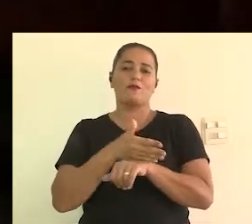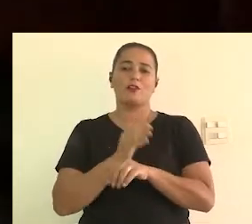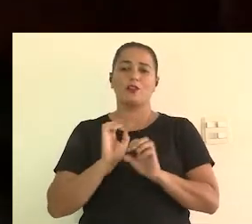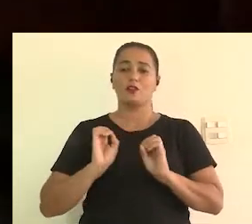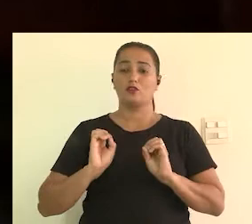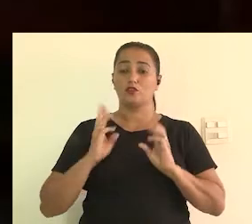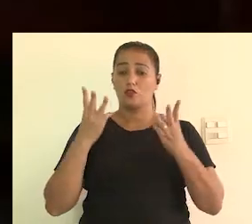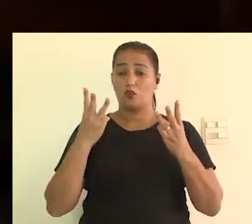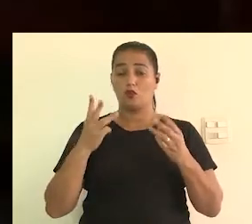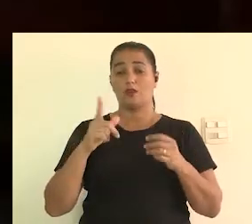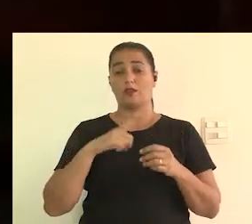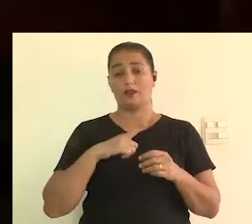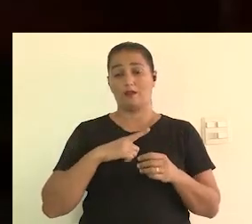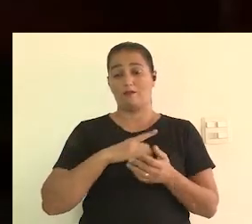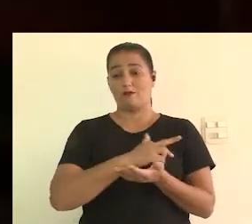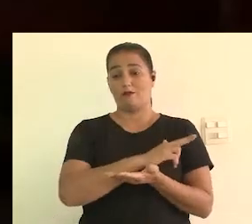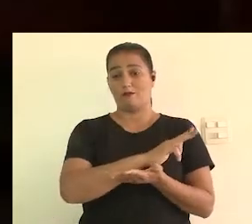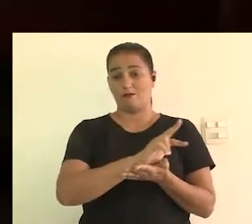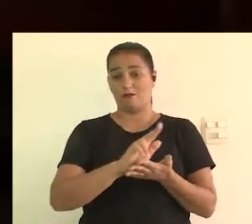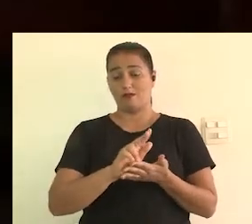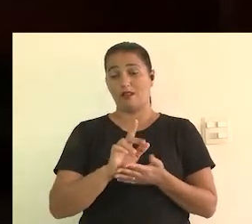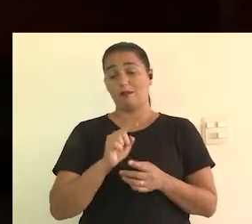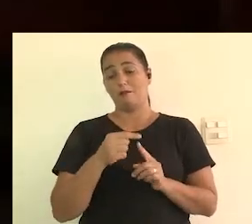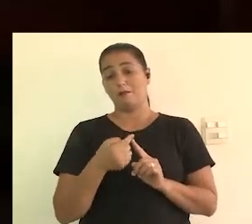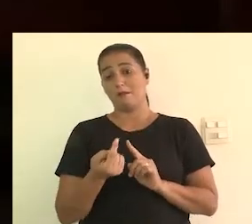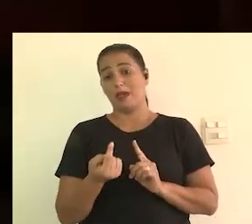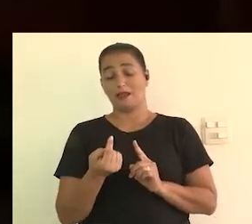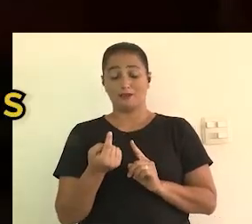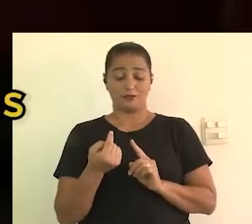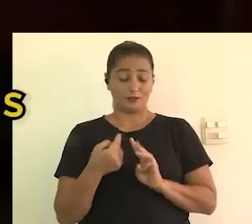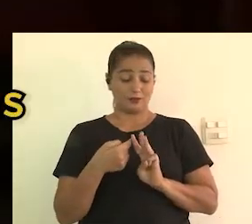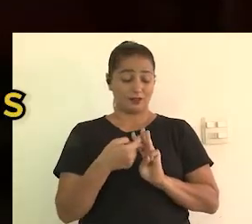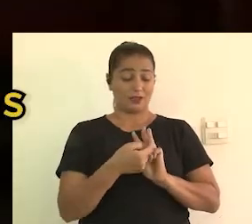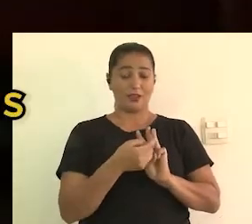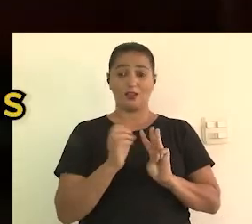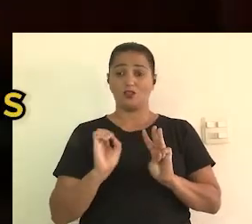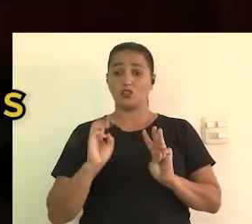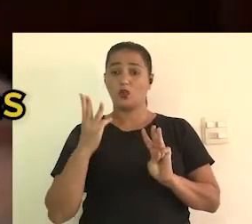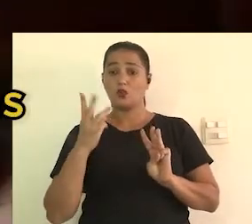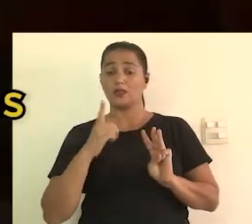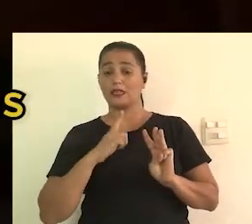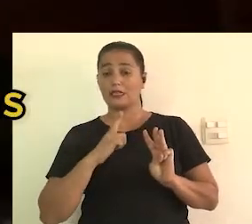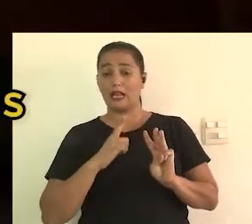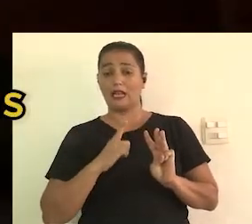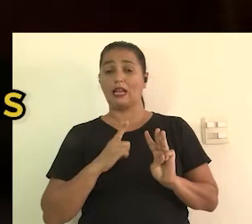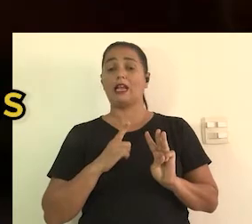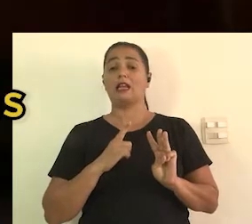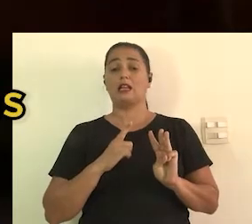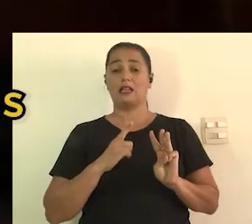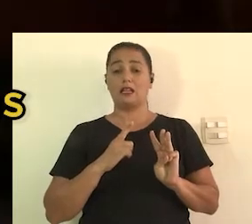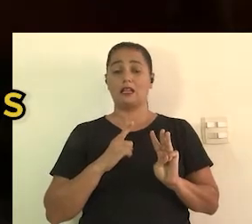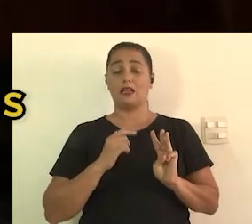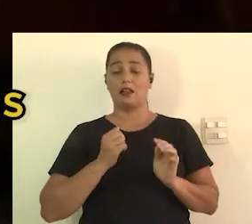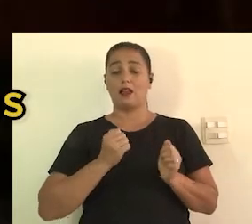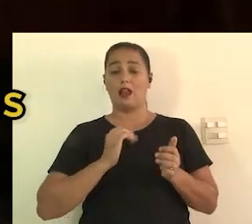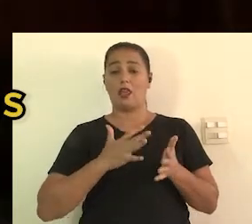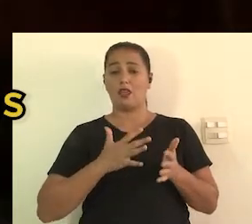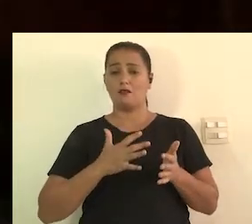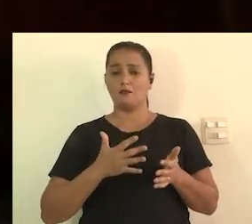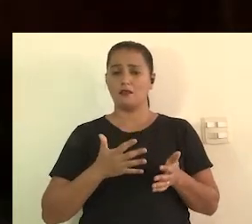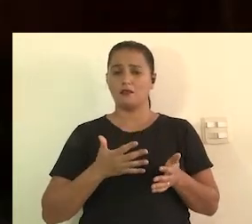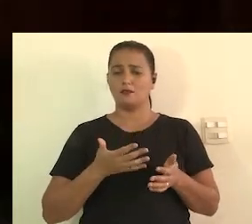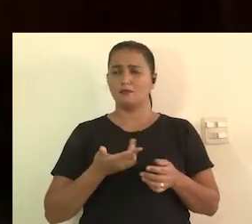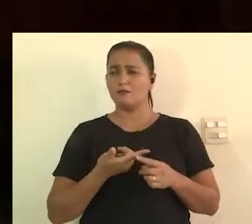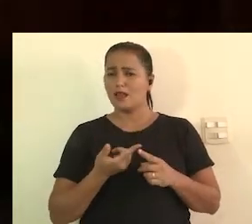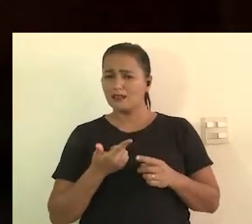Imagine, uma pessoa surda, por exemplo, que quer ir para um show. o evento tem vários shows, mas tem três só com libras.